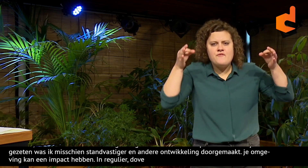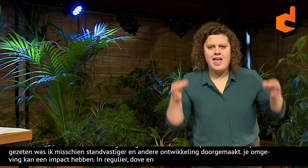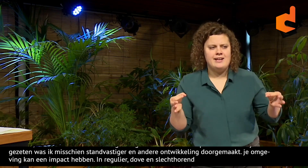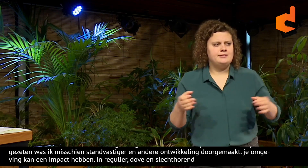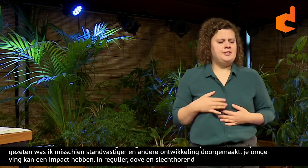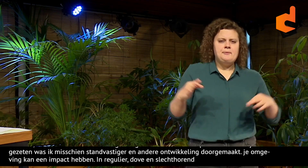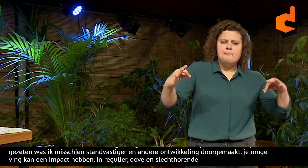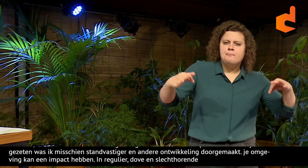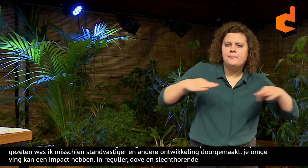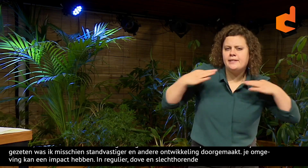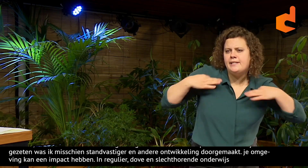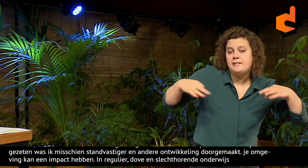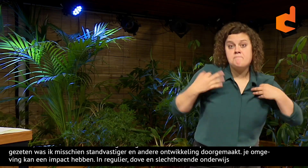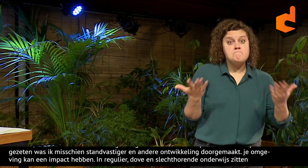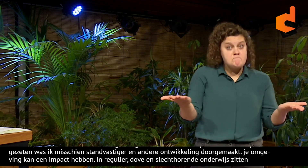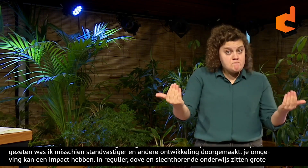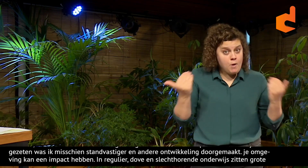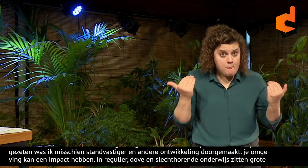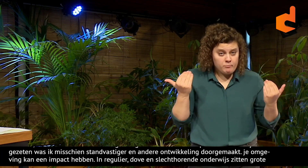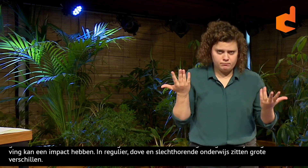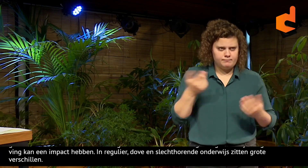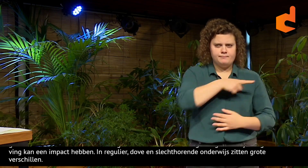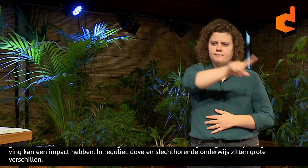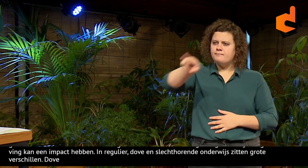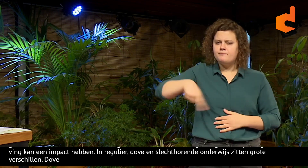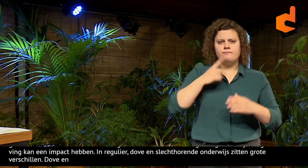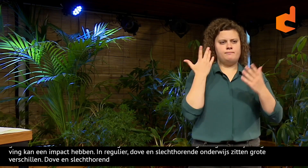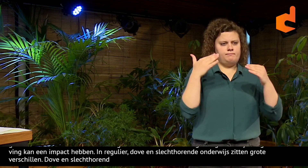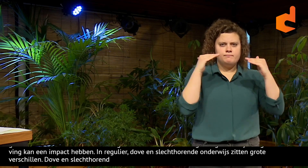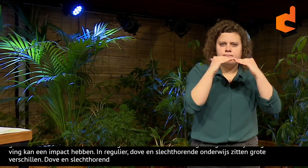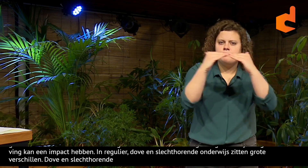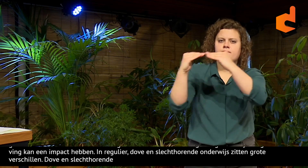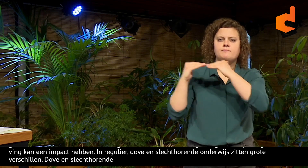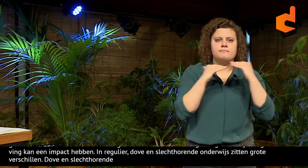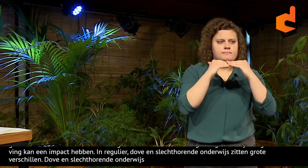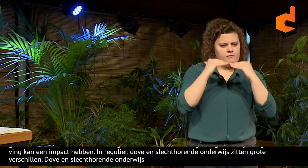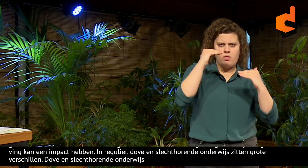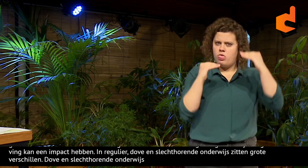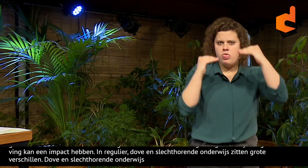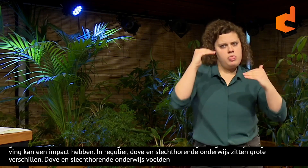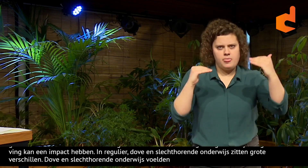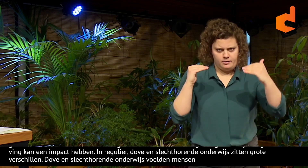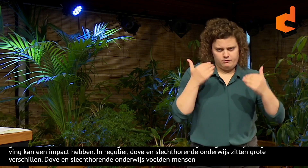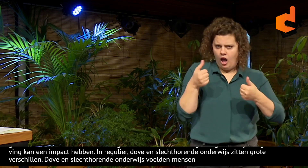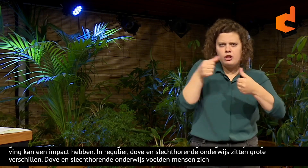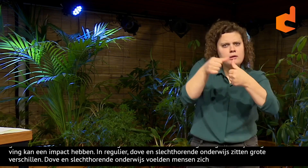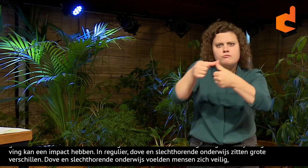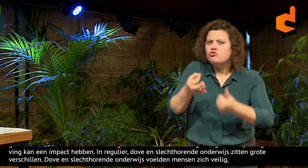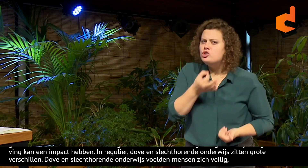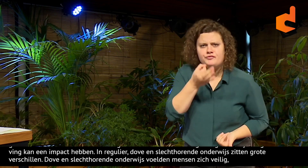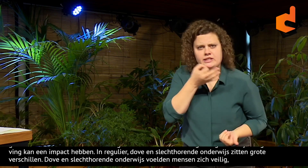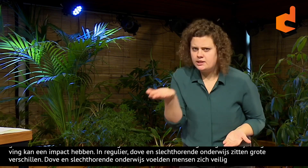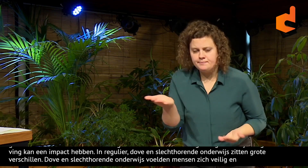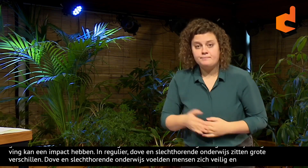onderwijs, wordt gezegd, daar voelden mensen zich veilig en plezierig en prettig. Omdat daar een